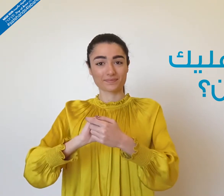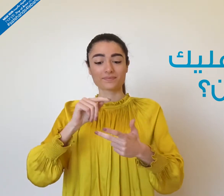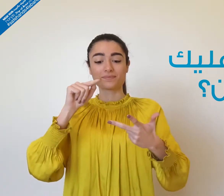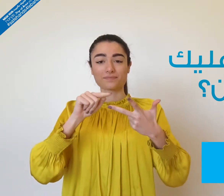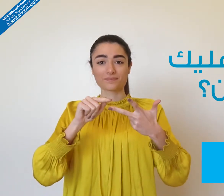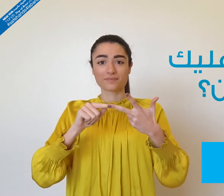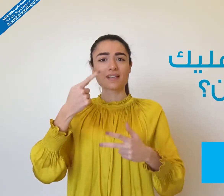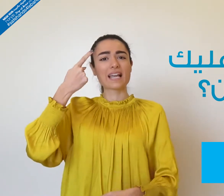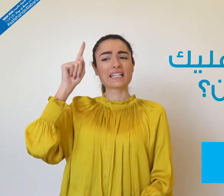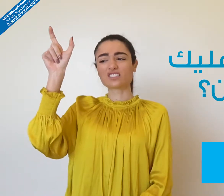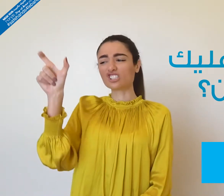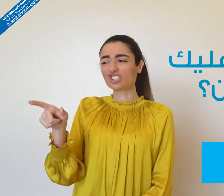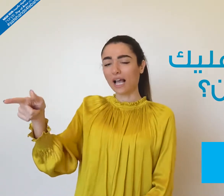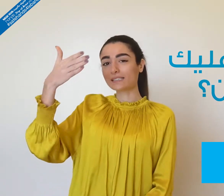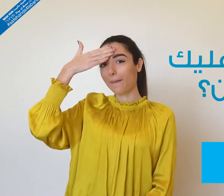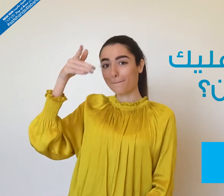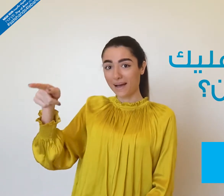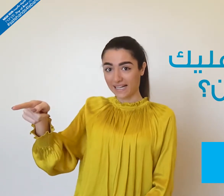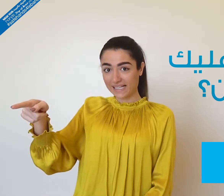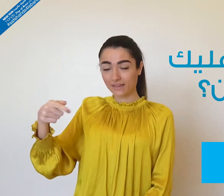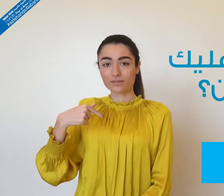قبل وبعد العناية بشخص مريض